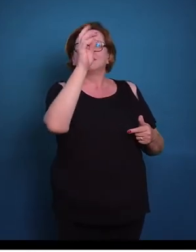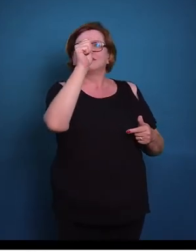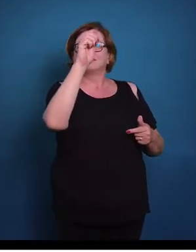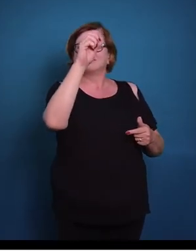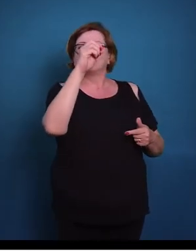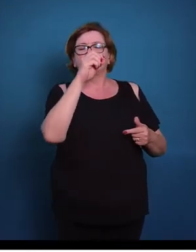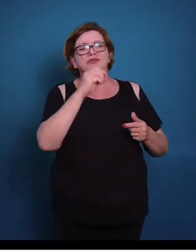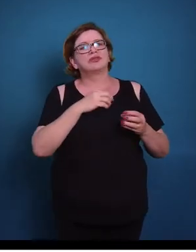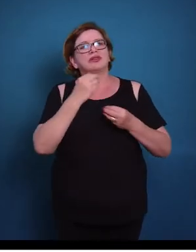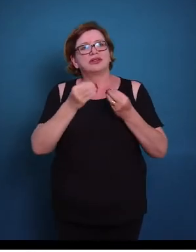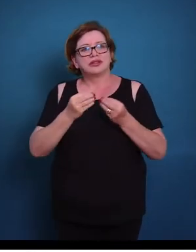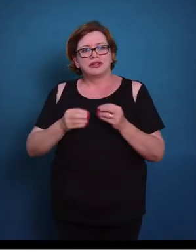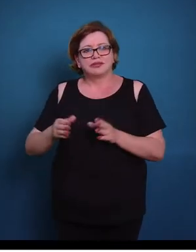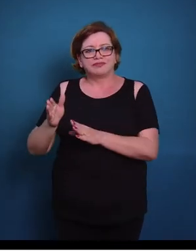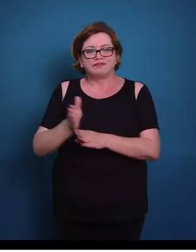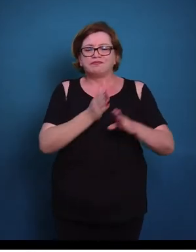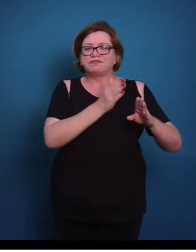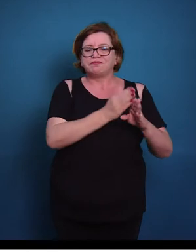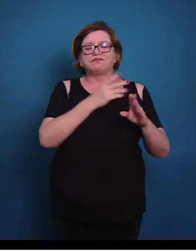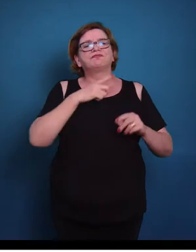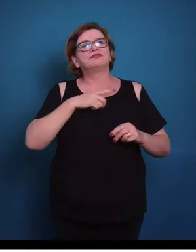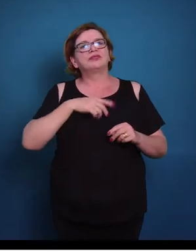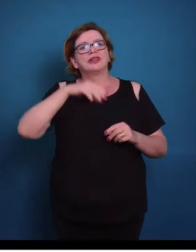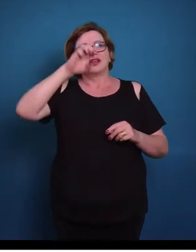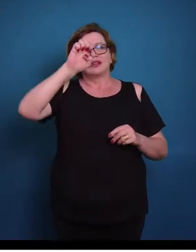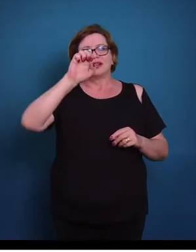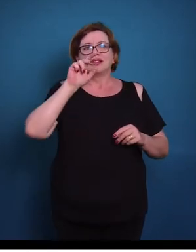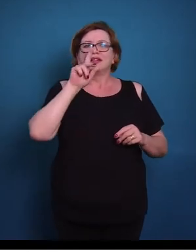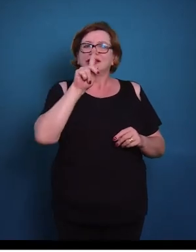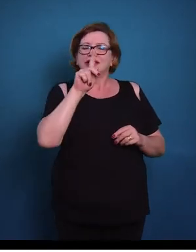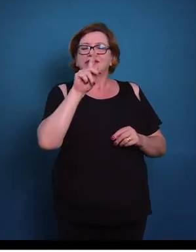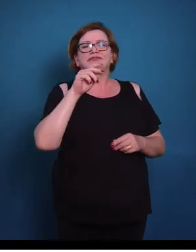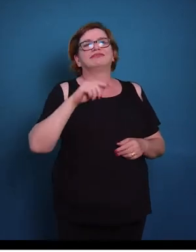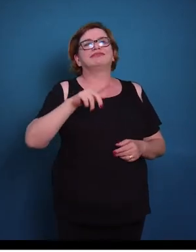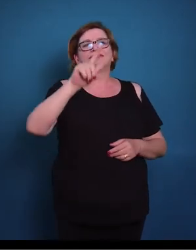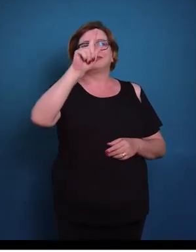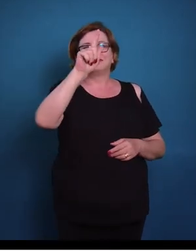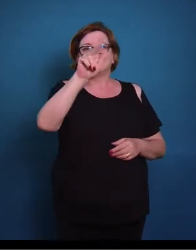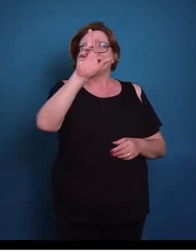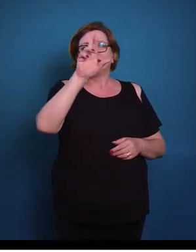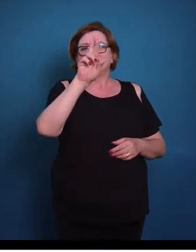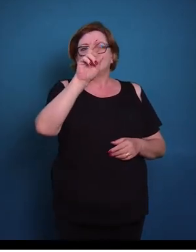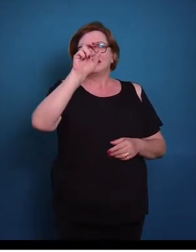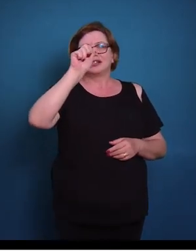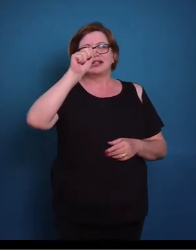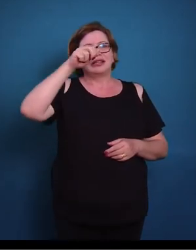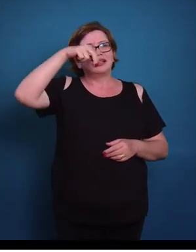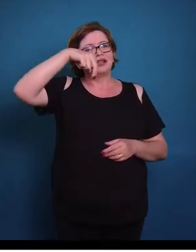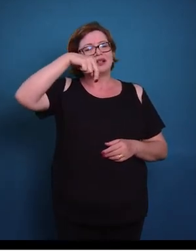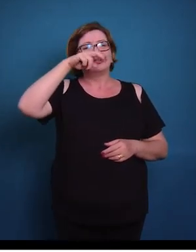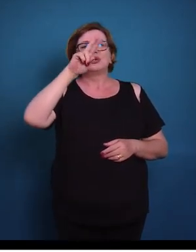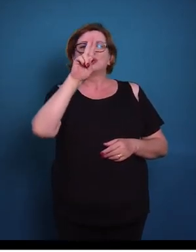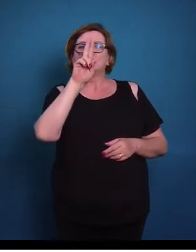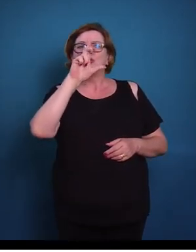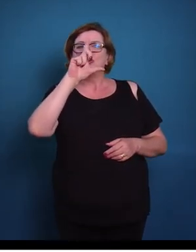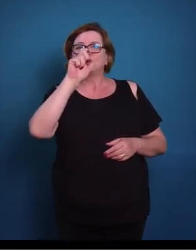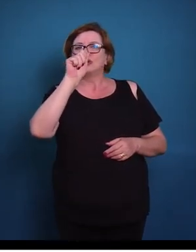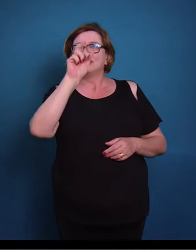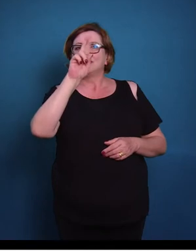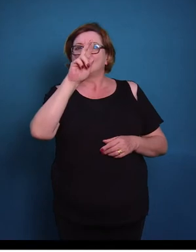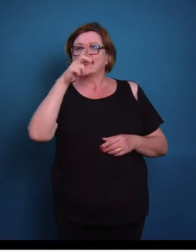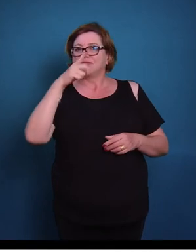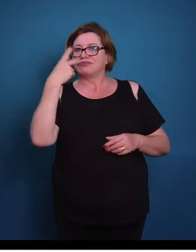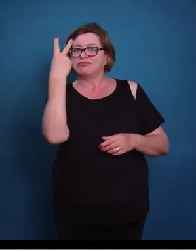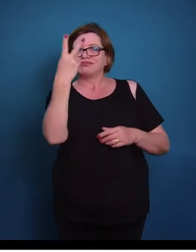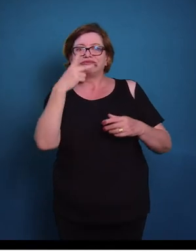E o epitélio glandular? Então o epitélio glandular, ele pode ser de dois tipos. Ele pode ser unicelular ou pluricelular. No caso